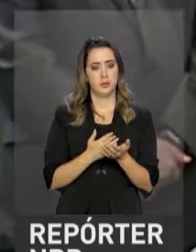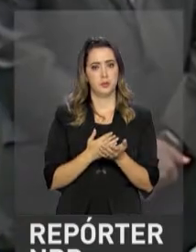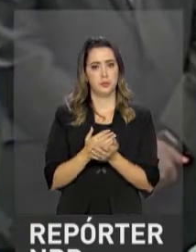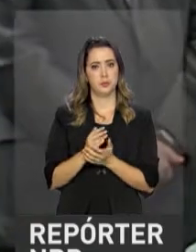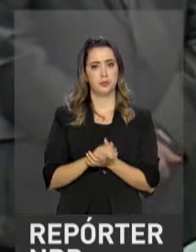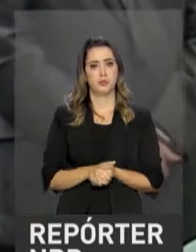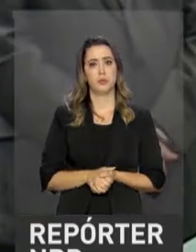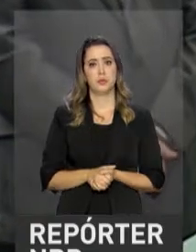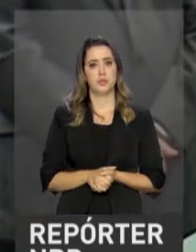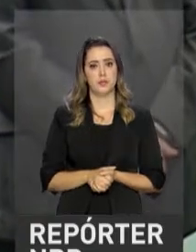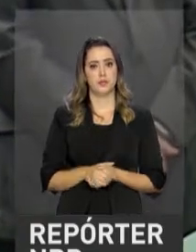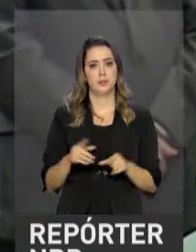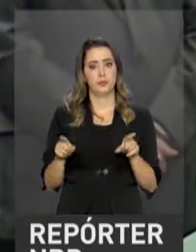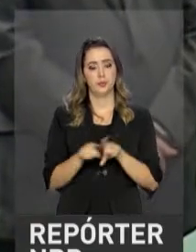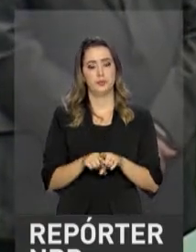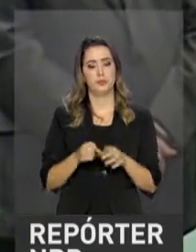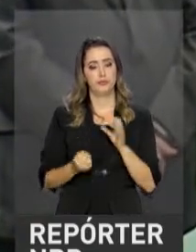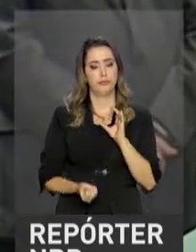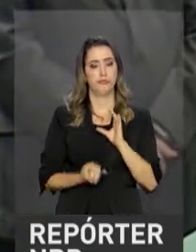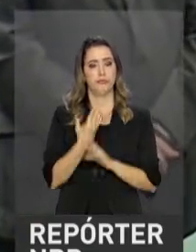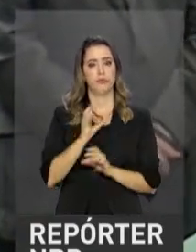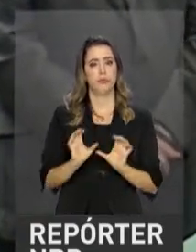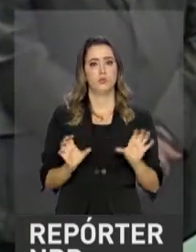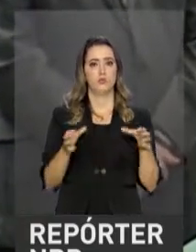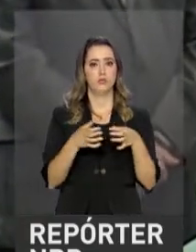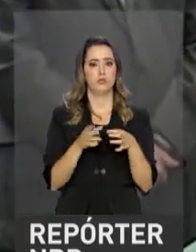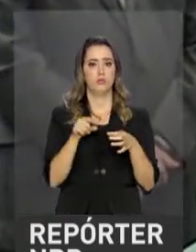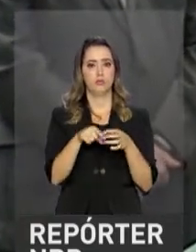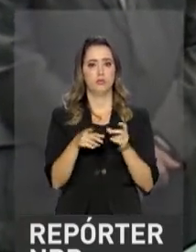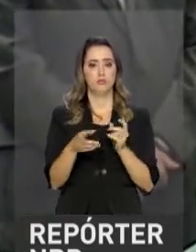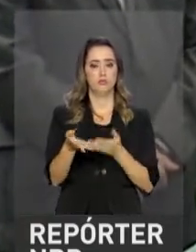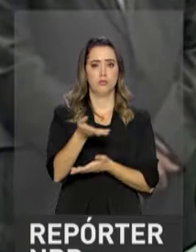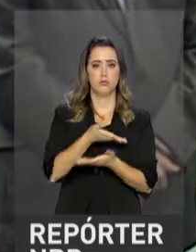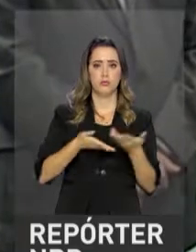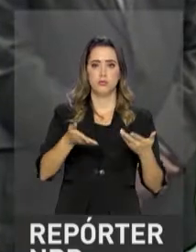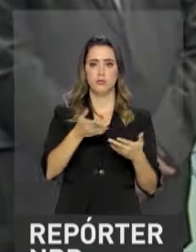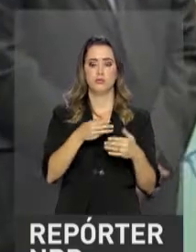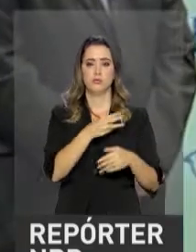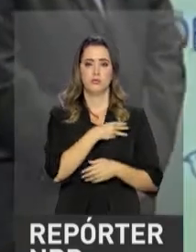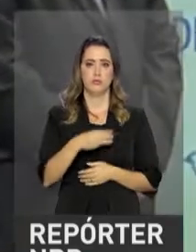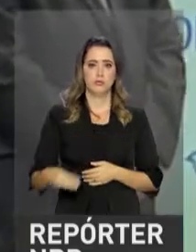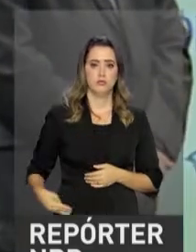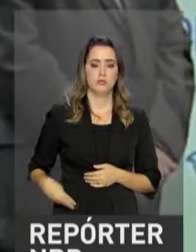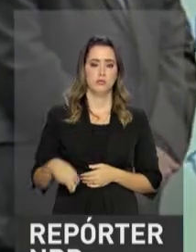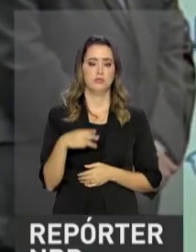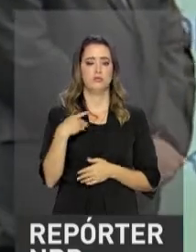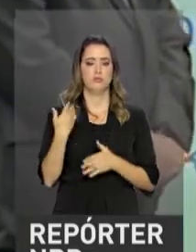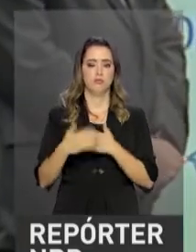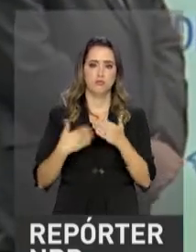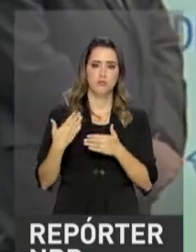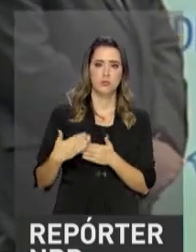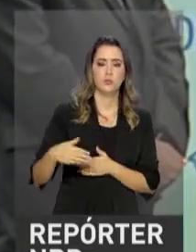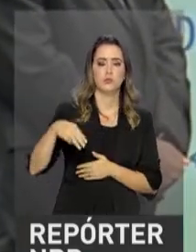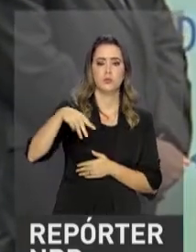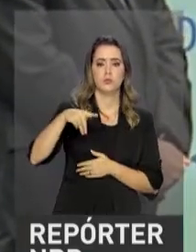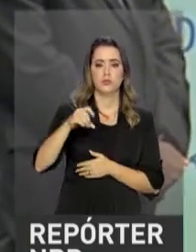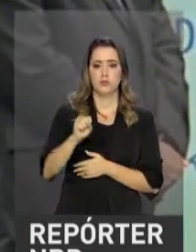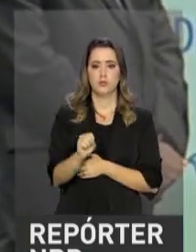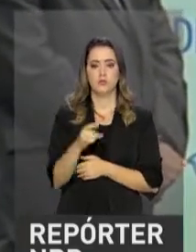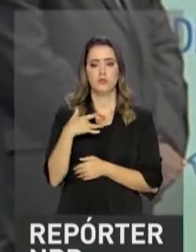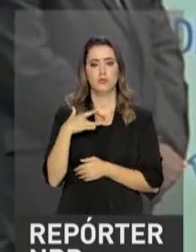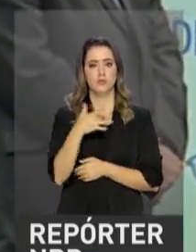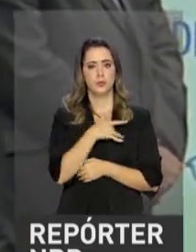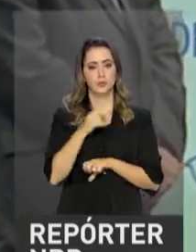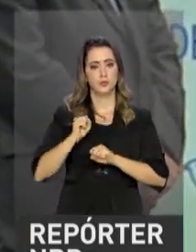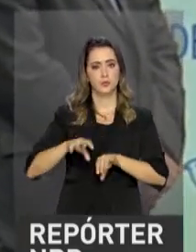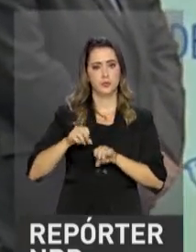Durante o encontro, foi criado um comitê gestor interministerial, formado pelos Ministérios do Desenvolvimento Social, Saúde,